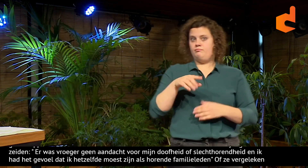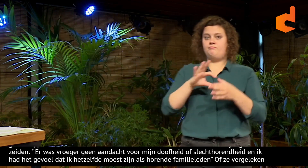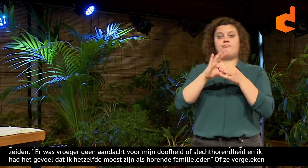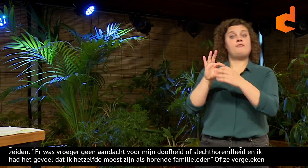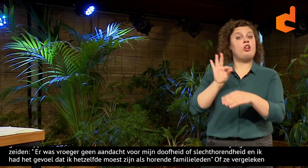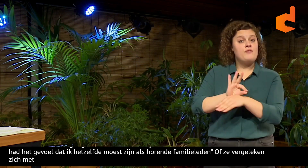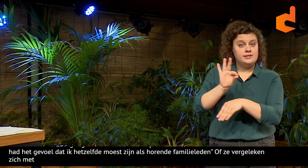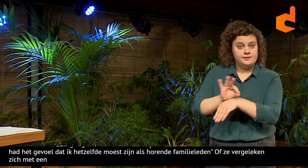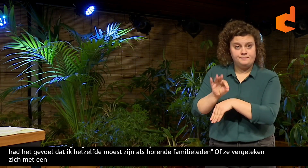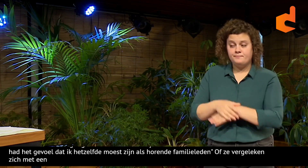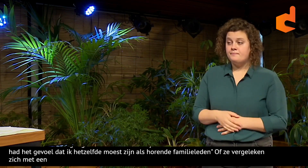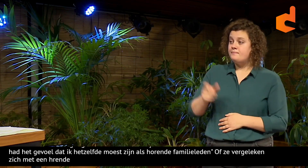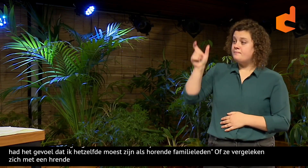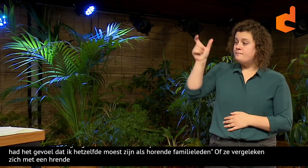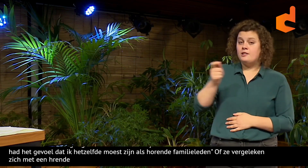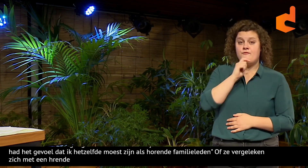daarover voelden.